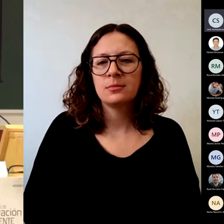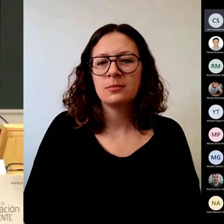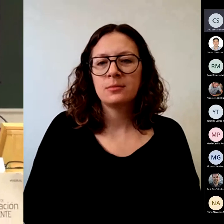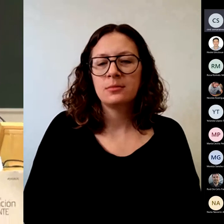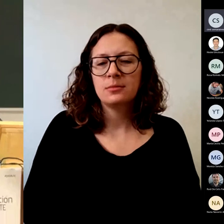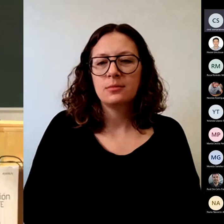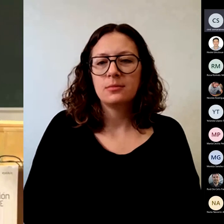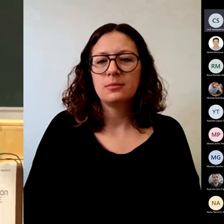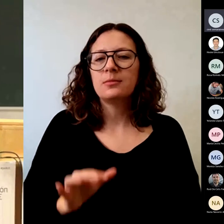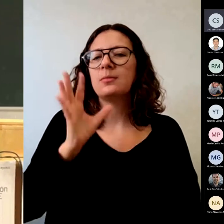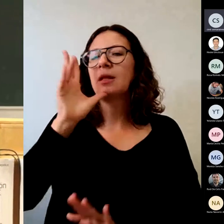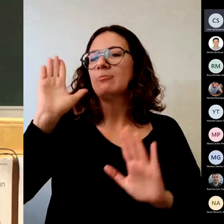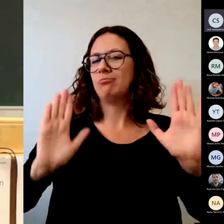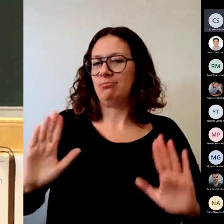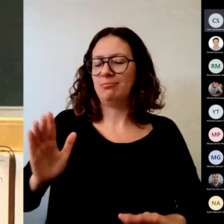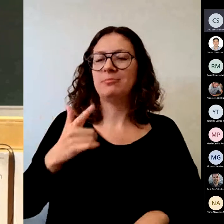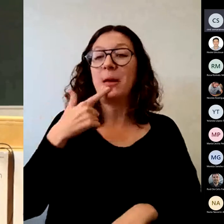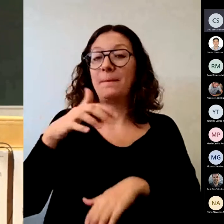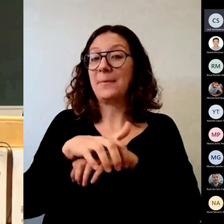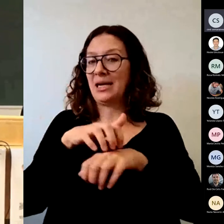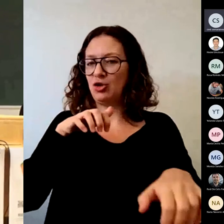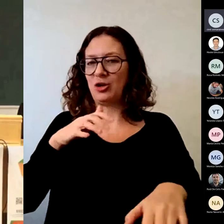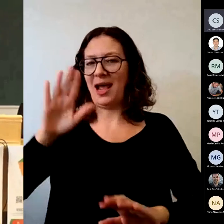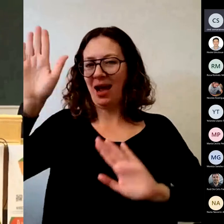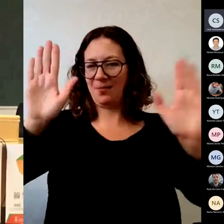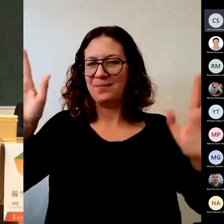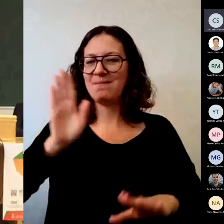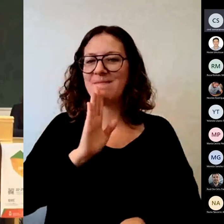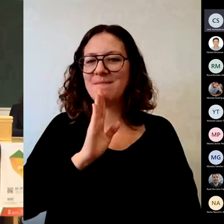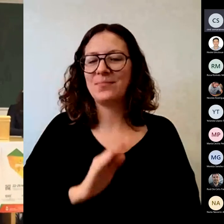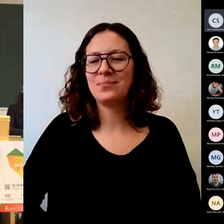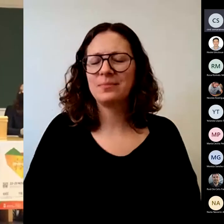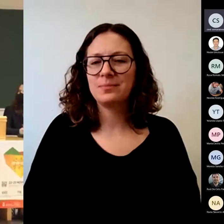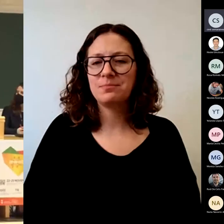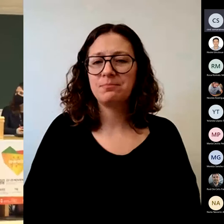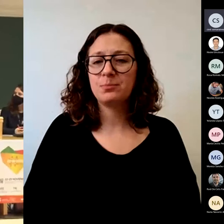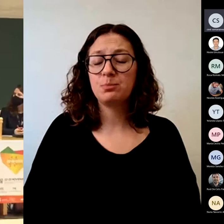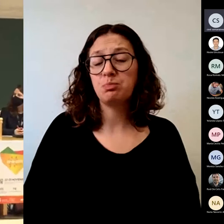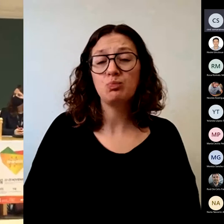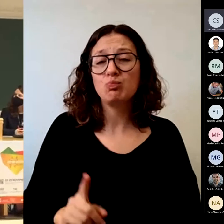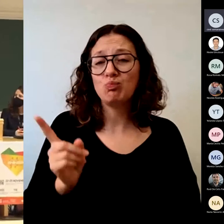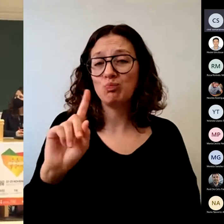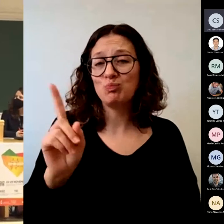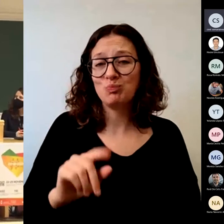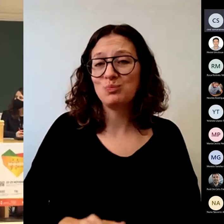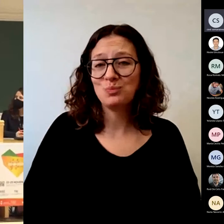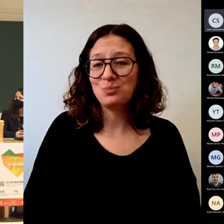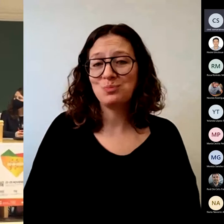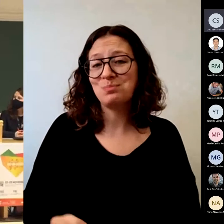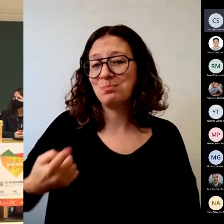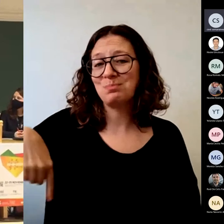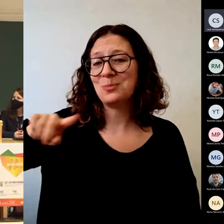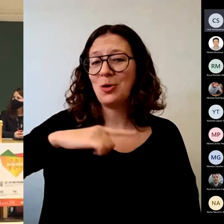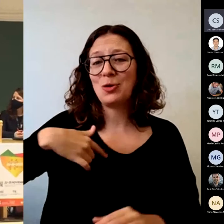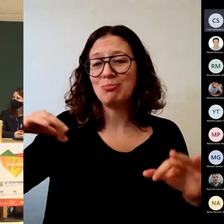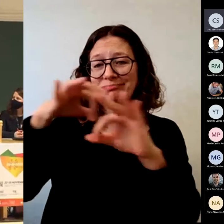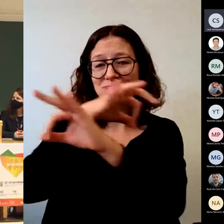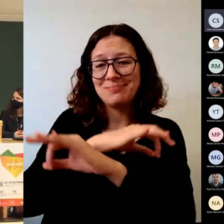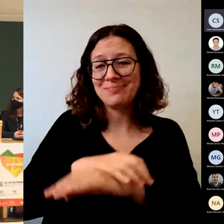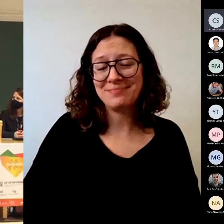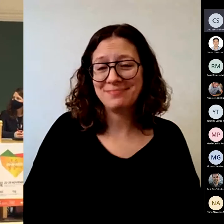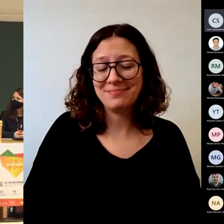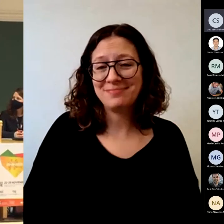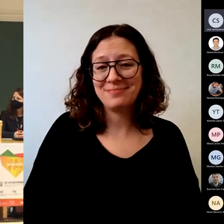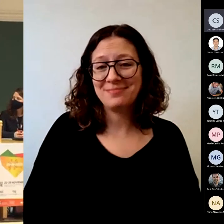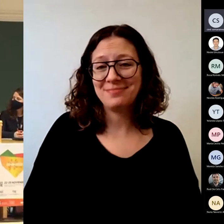Bajar la mano la mayoría, yo creo, ¿no? Pues no. Estamos equivocados. No